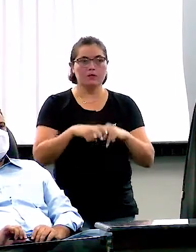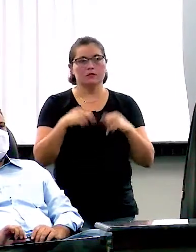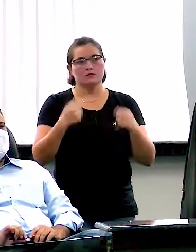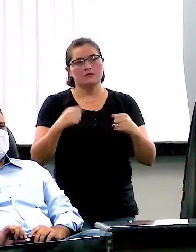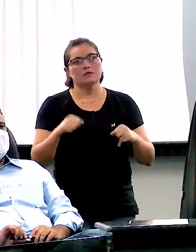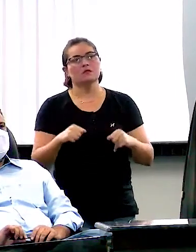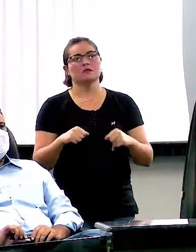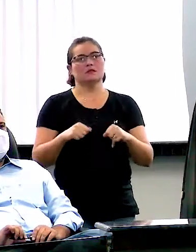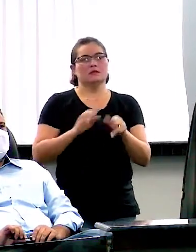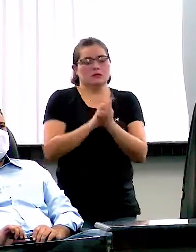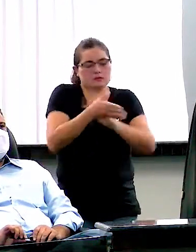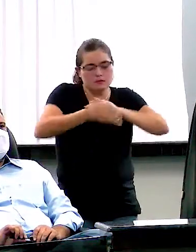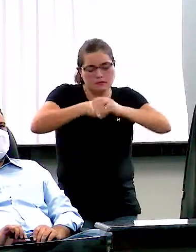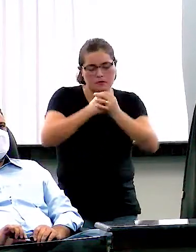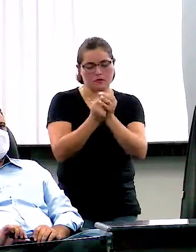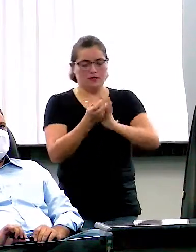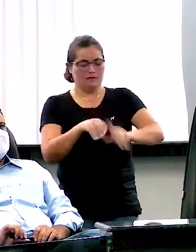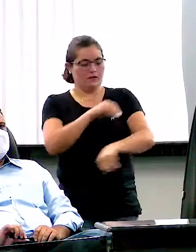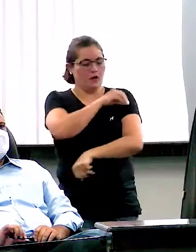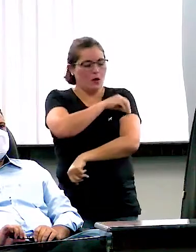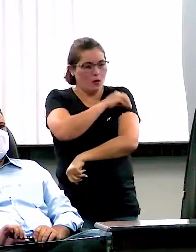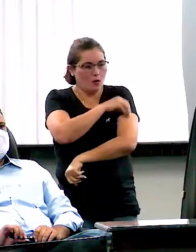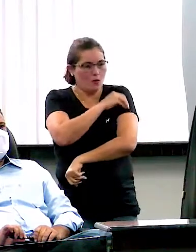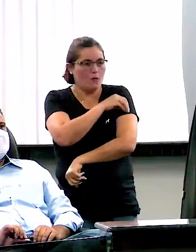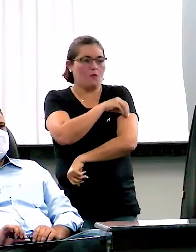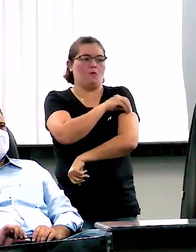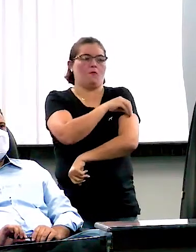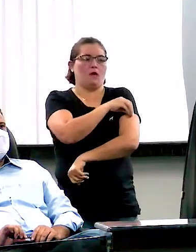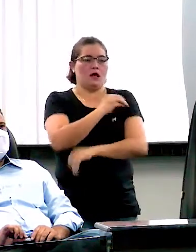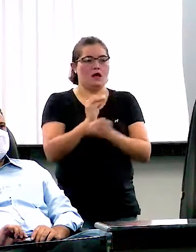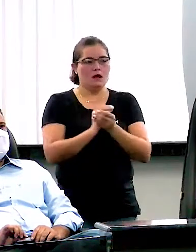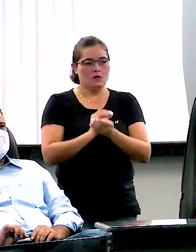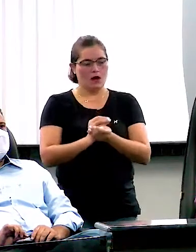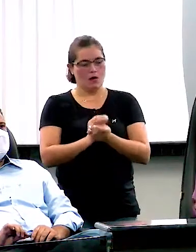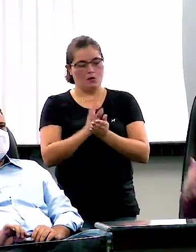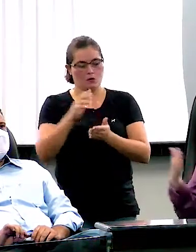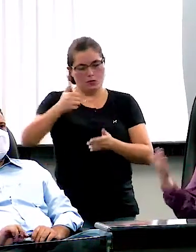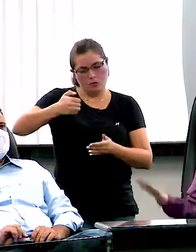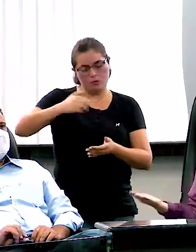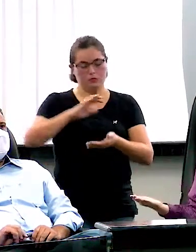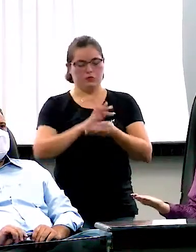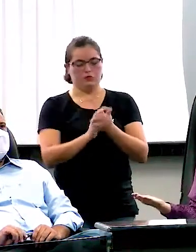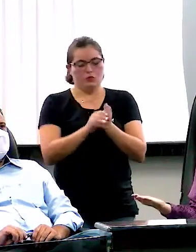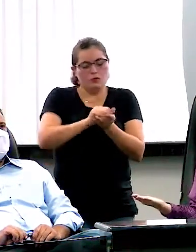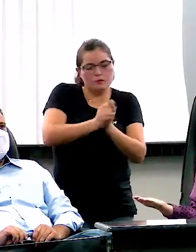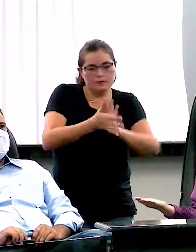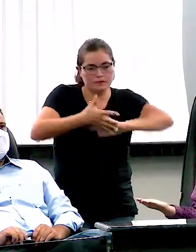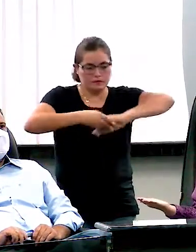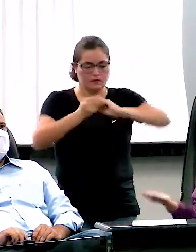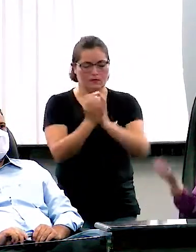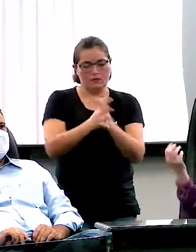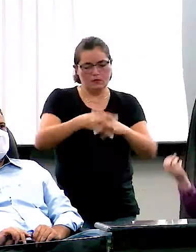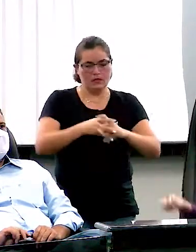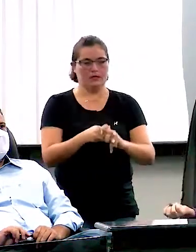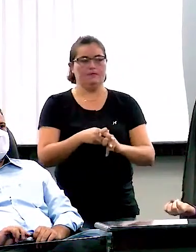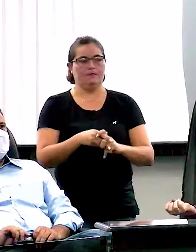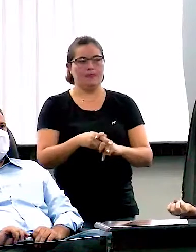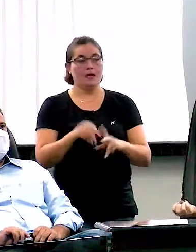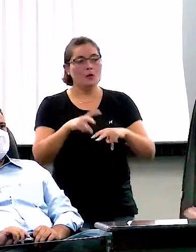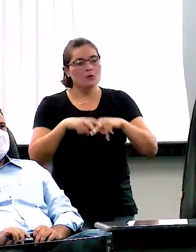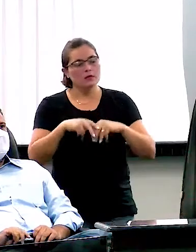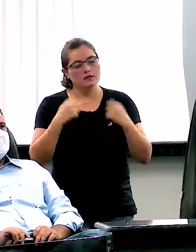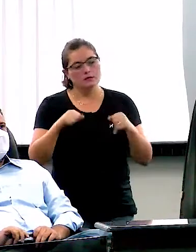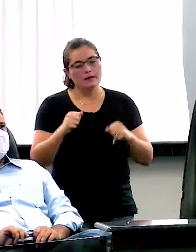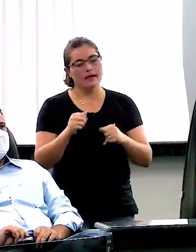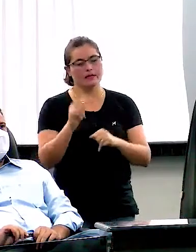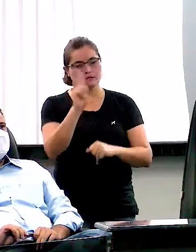sabão, do álcool. O certo é sabão e água, mas, às vezes, nem sempre é possível. Então, por isso que pede para se utilizar o